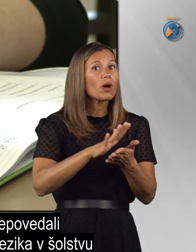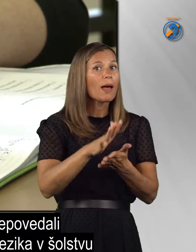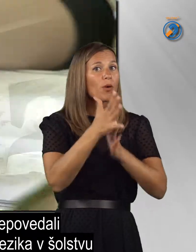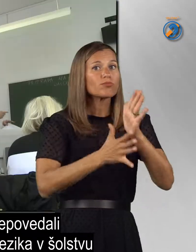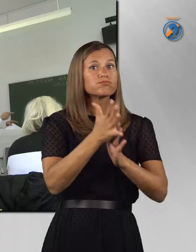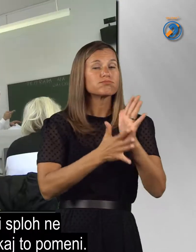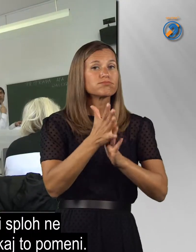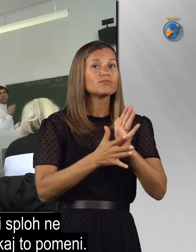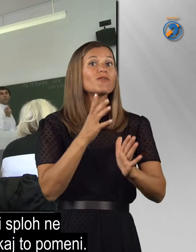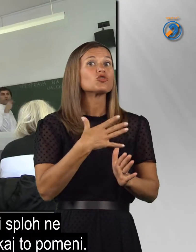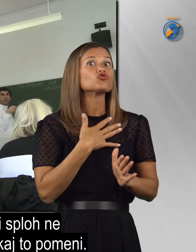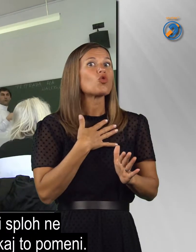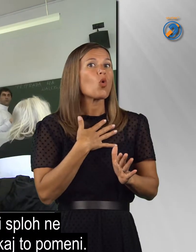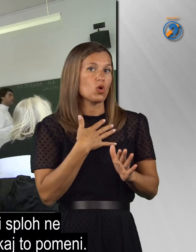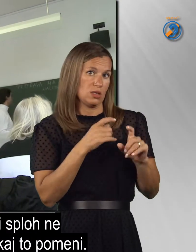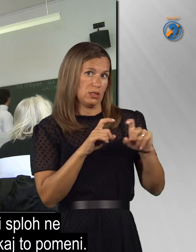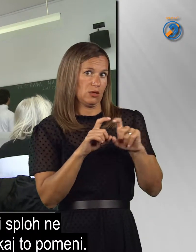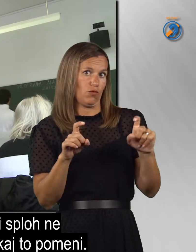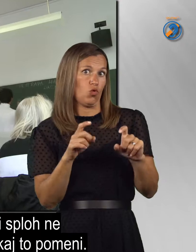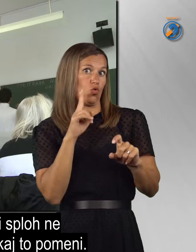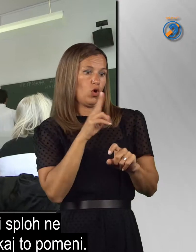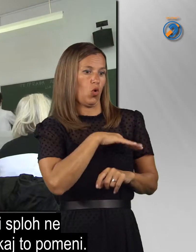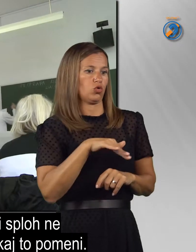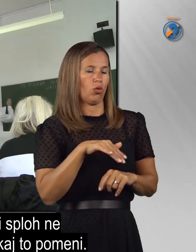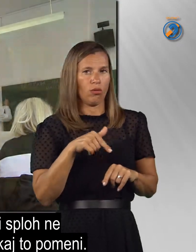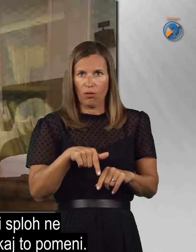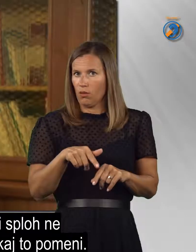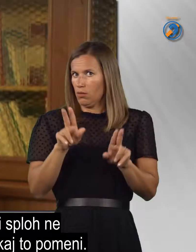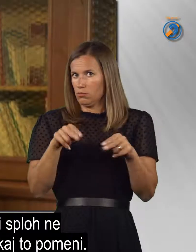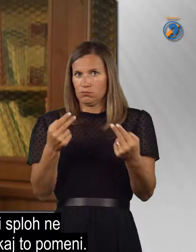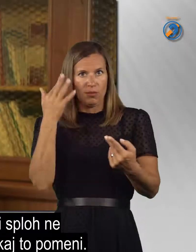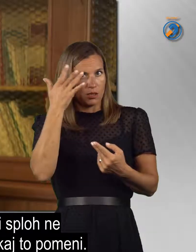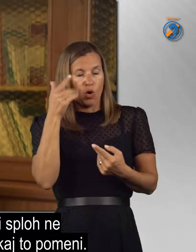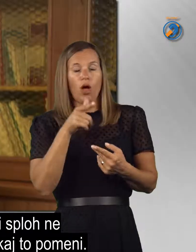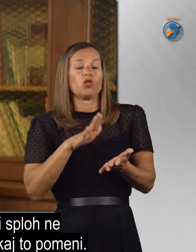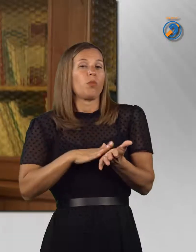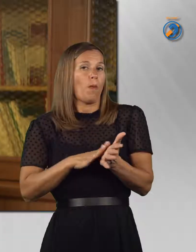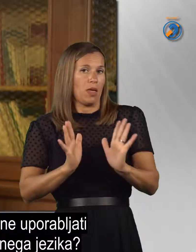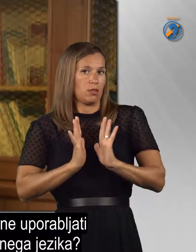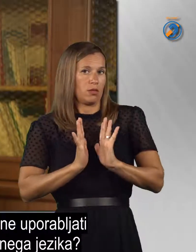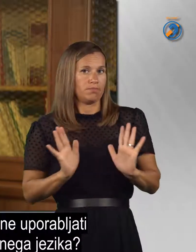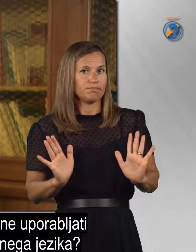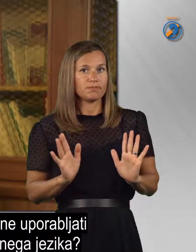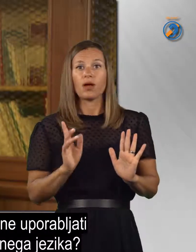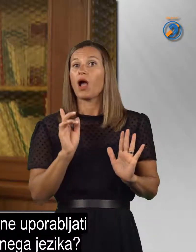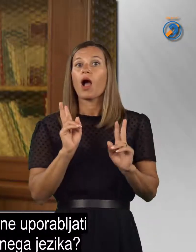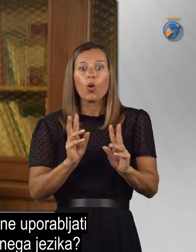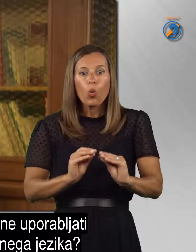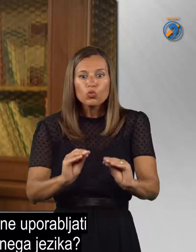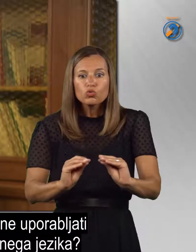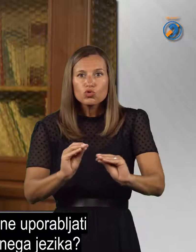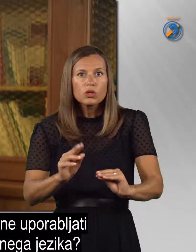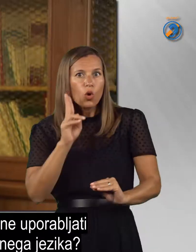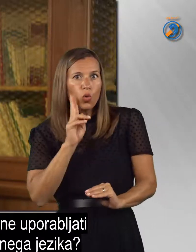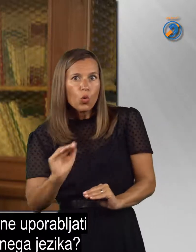v šolstvu gluhih otroh. Mi se tega sploh ne mogamo predstavljati, kaj to pomeni. Kako učiti